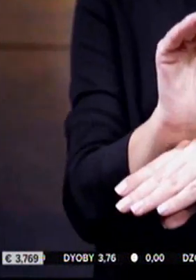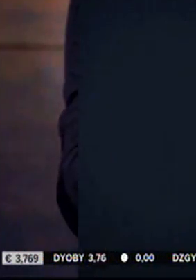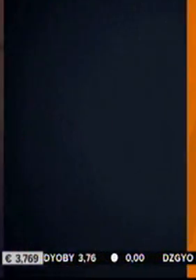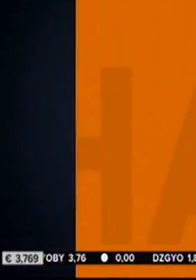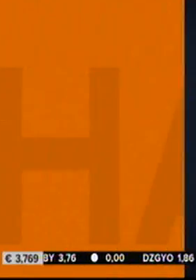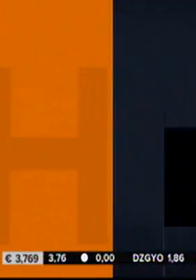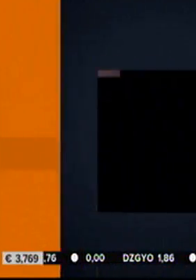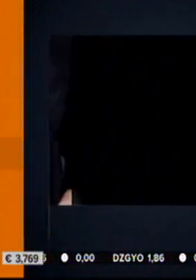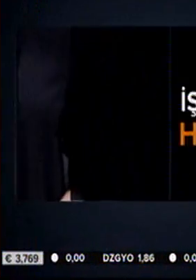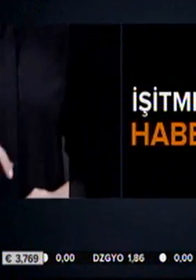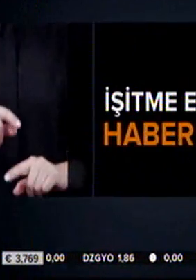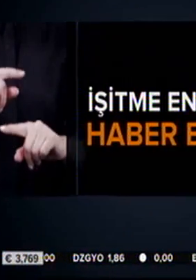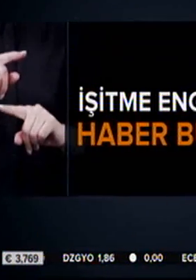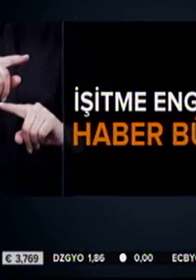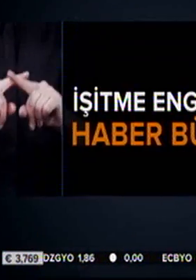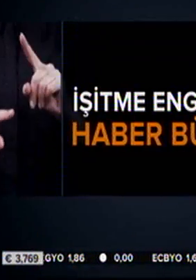İNTRO